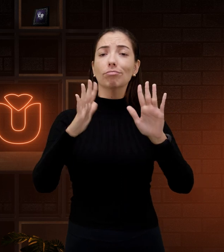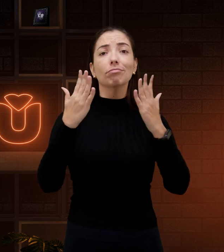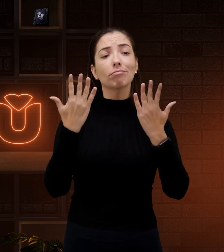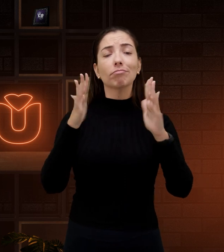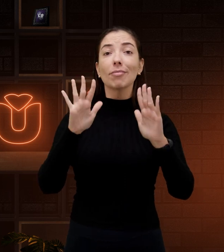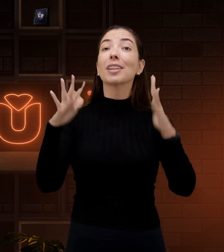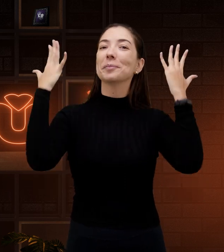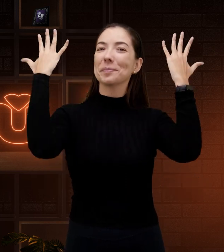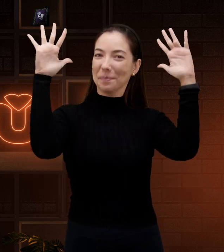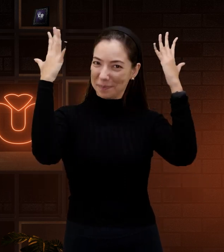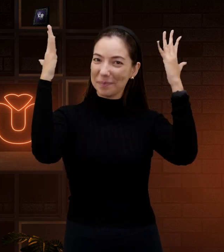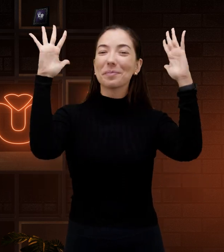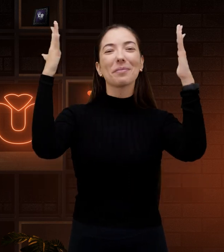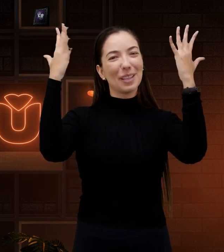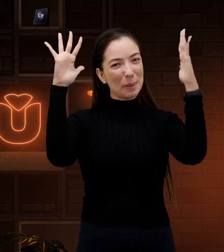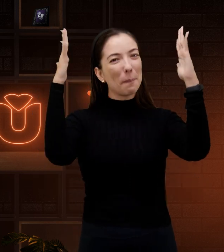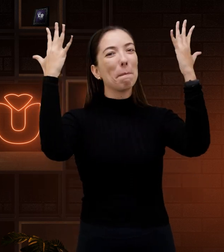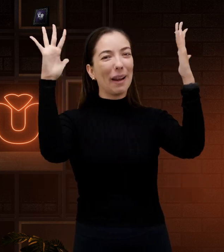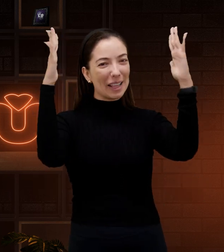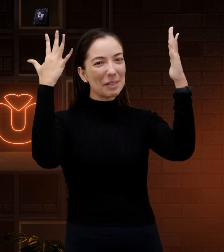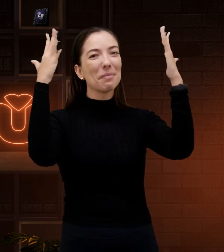Outro sinal com essa configuração. Parabéns!